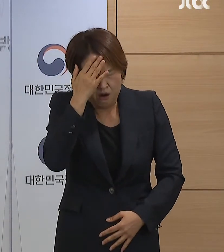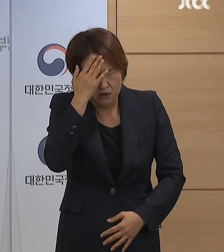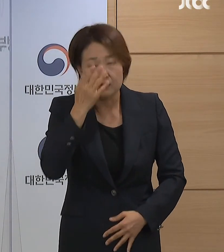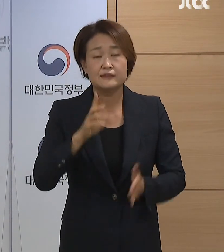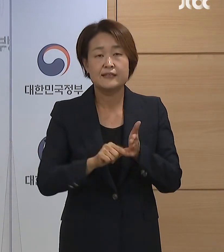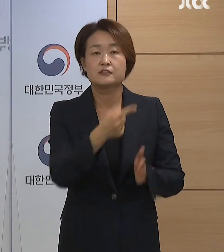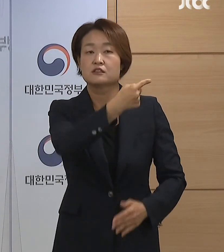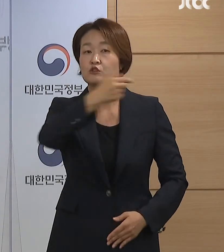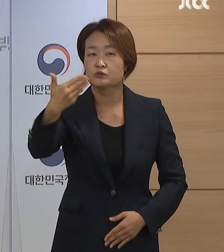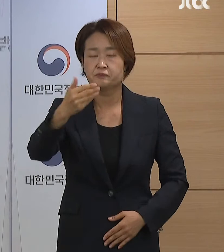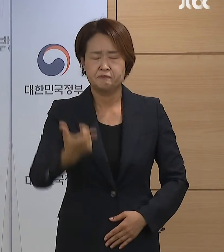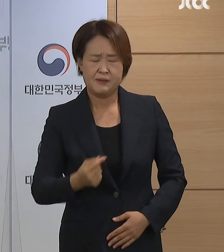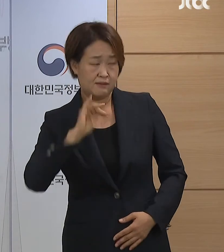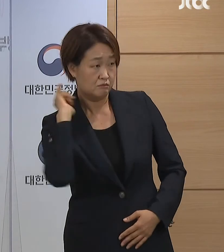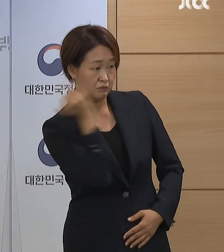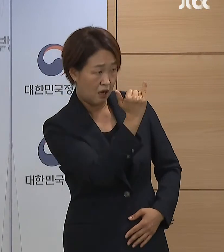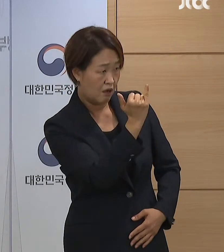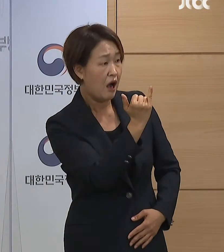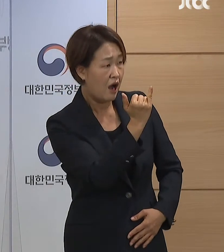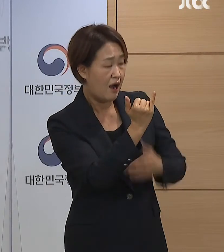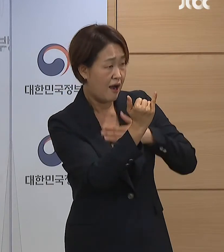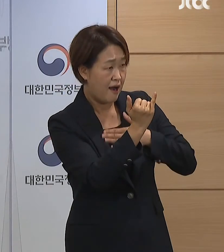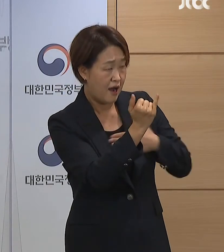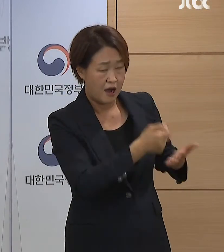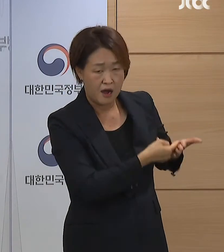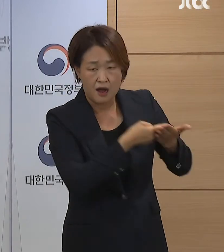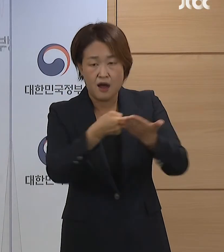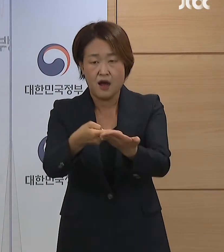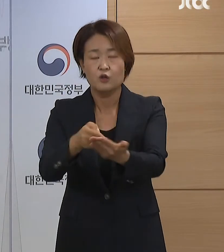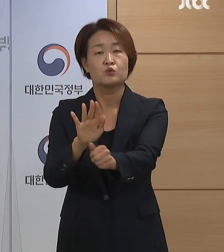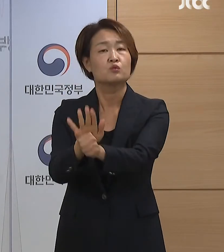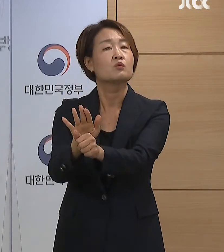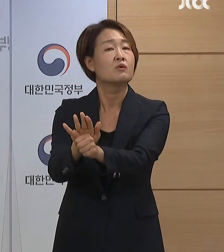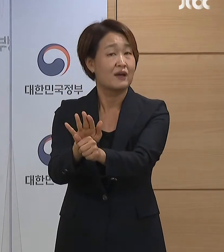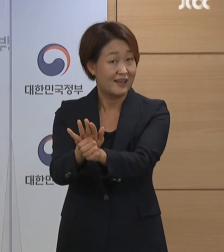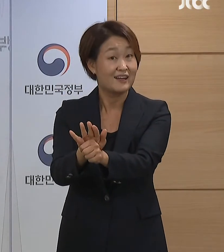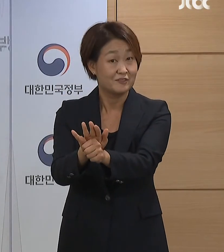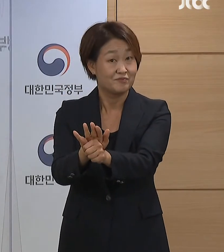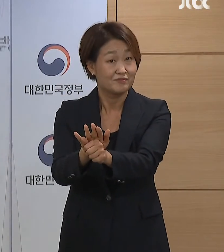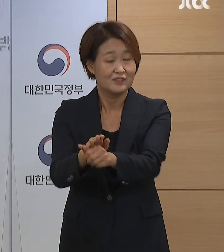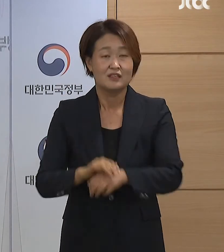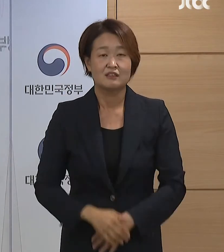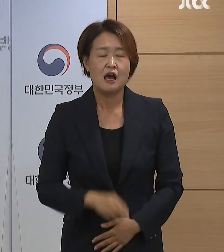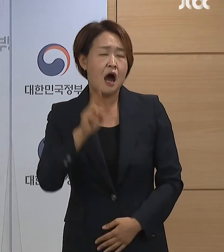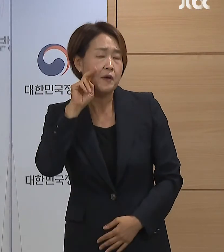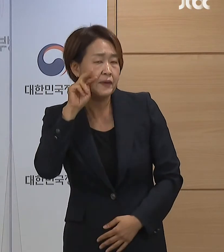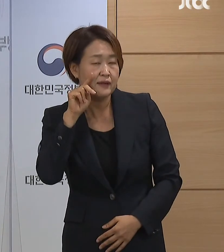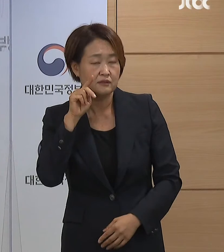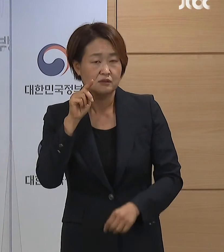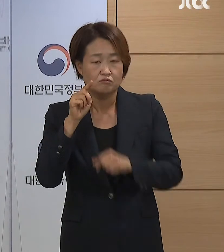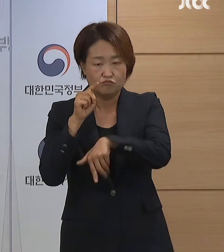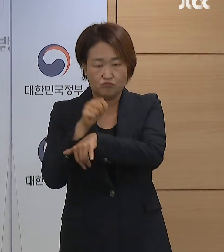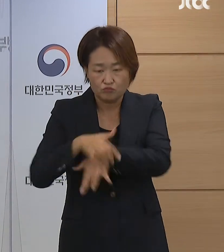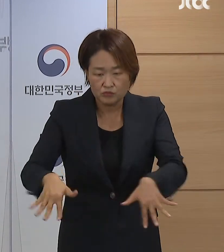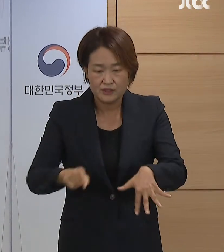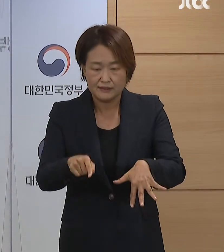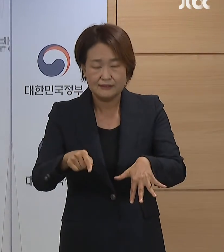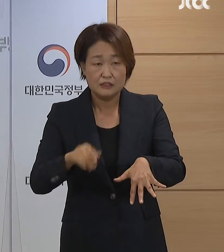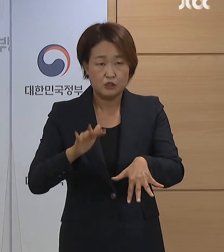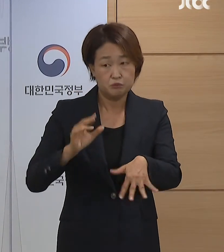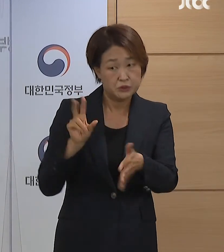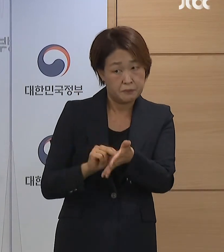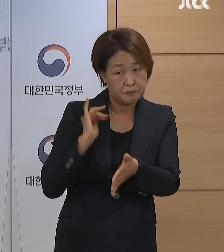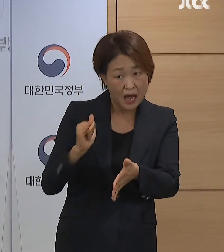119에 바로 연락하시기 바랍니다. 보건소와 응급의료기관, 1, 2기관 비상 핸라인을 운영하여 신속하게